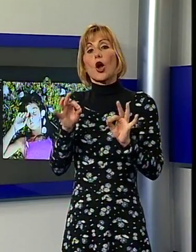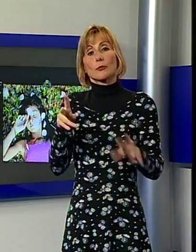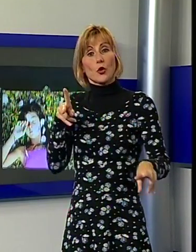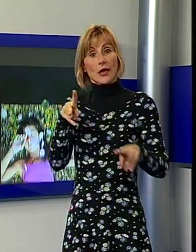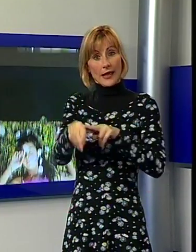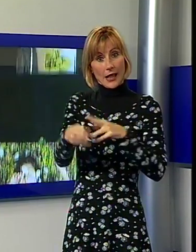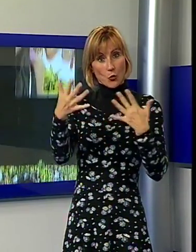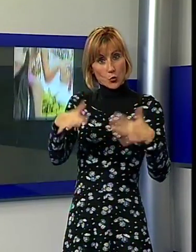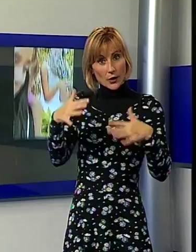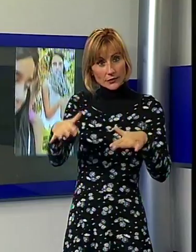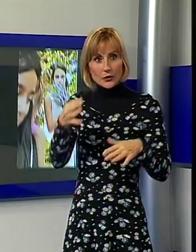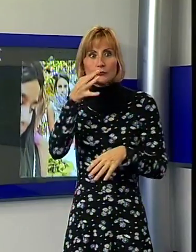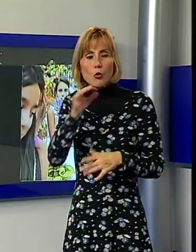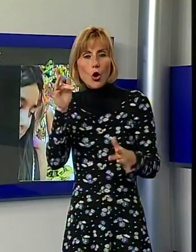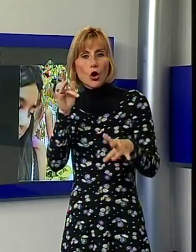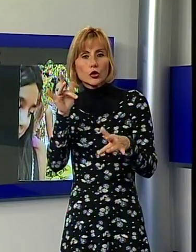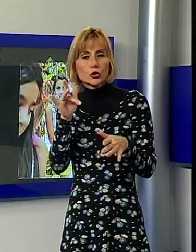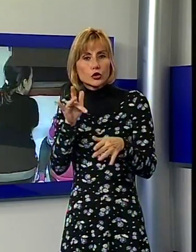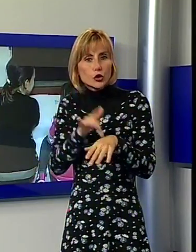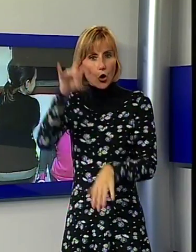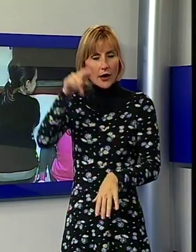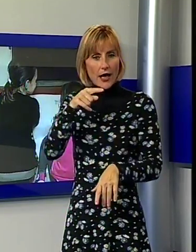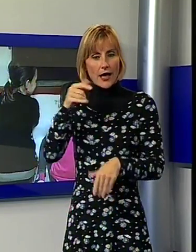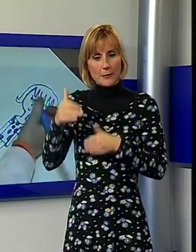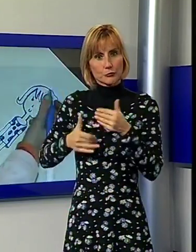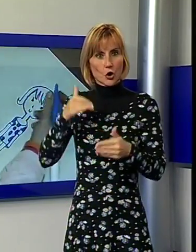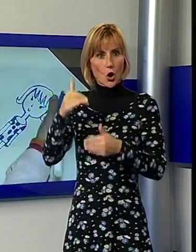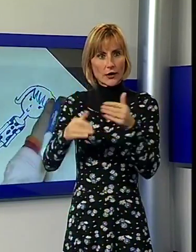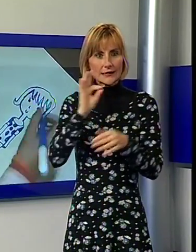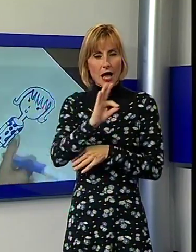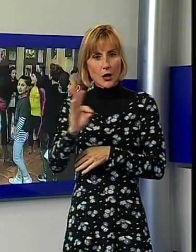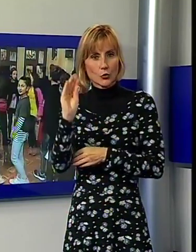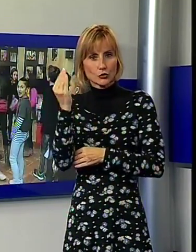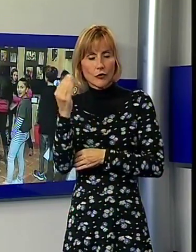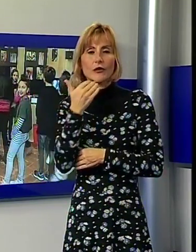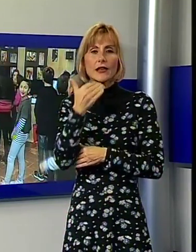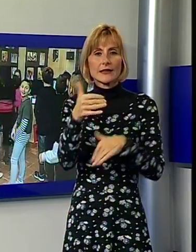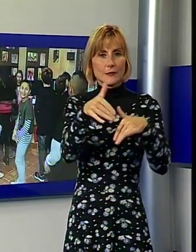è stato possibile toccare con mano i progressi artistici di alcuni giovani grazie a mostre e musica dal vivo.